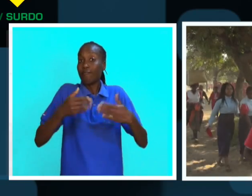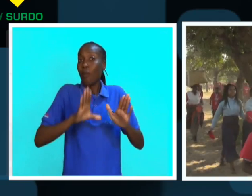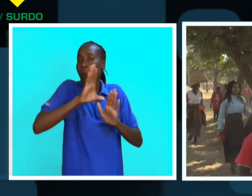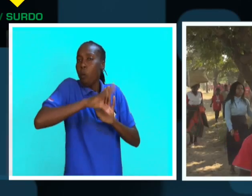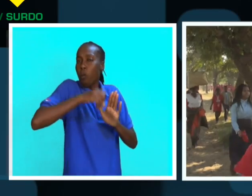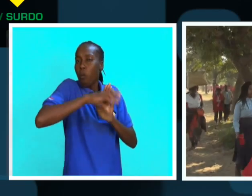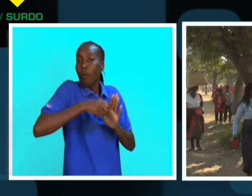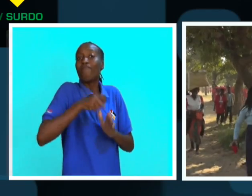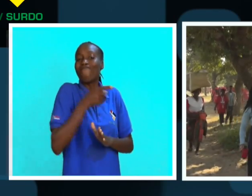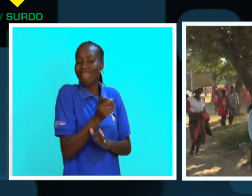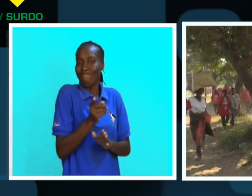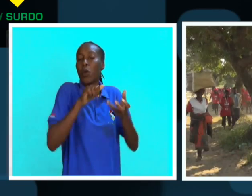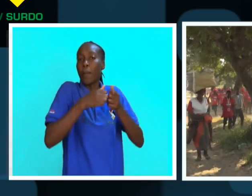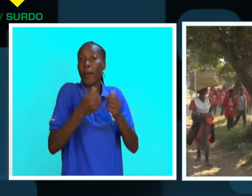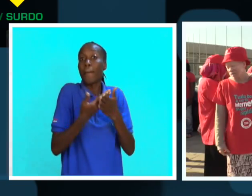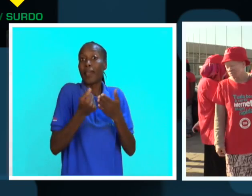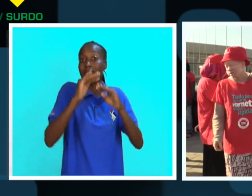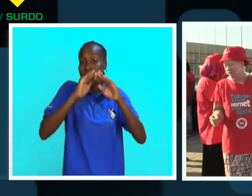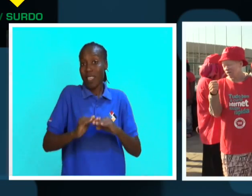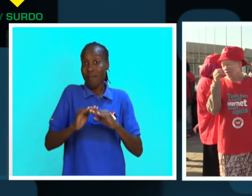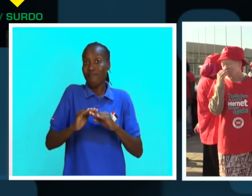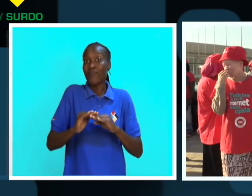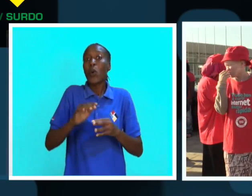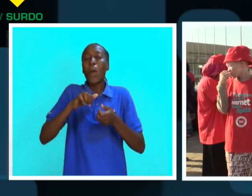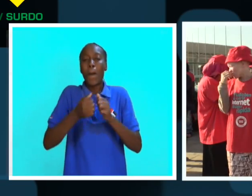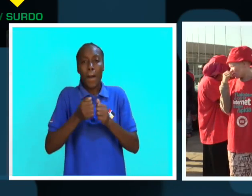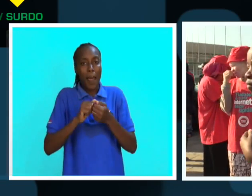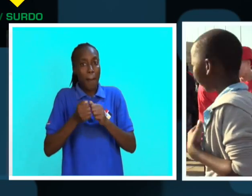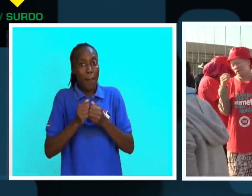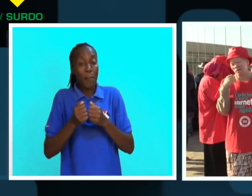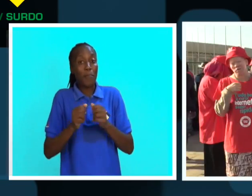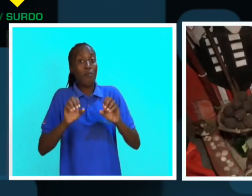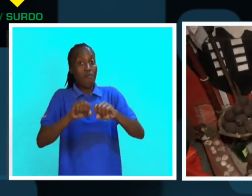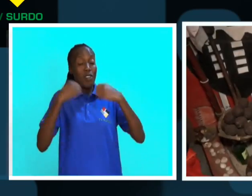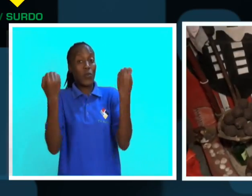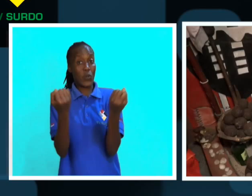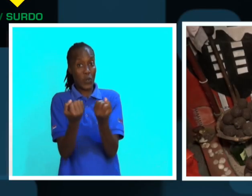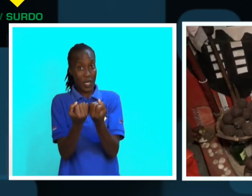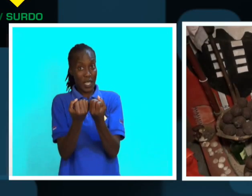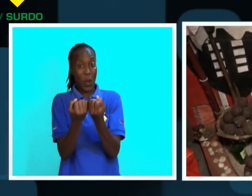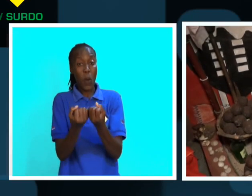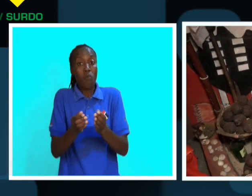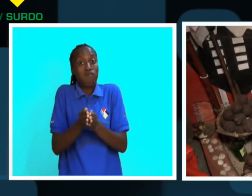sequestros estão associados a práticas obscuras, mas a Associação dos Médicos